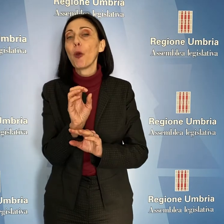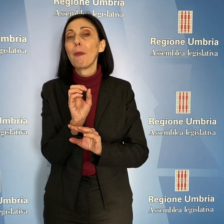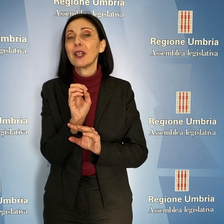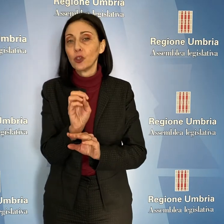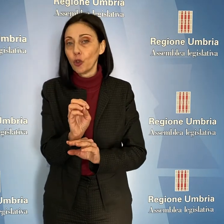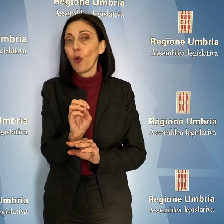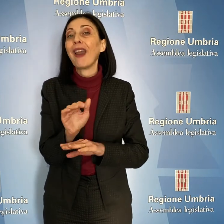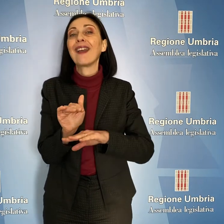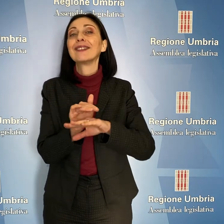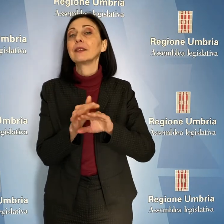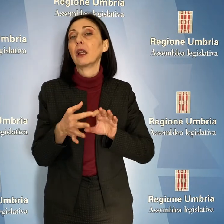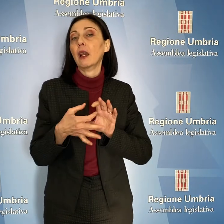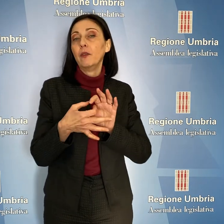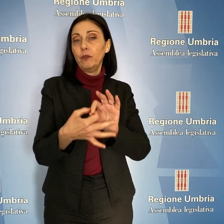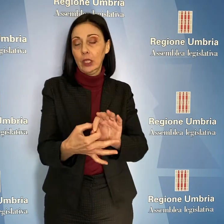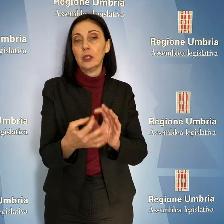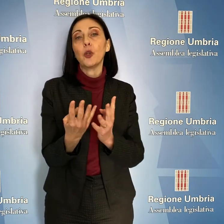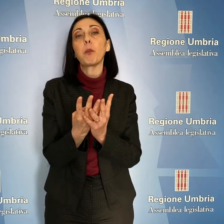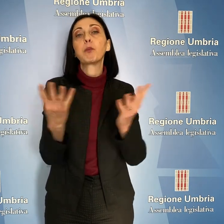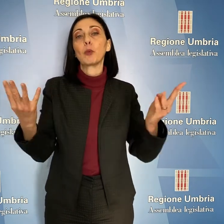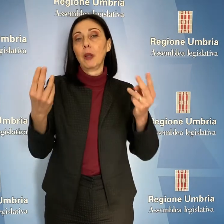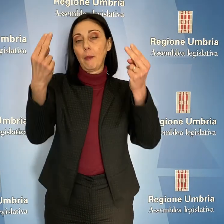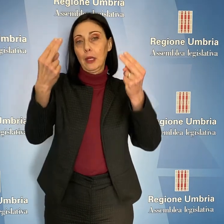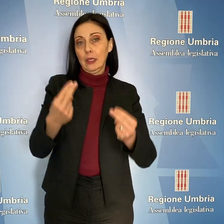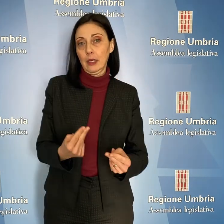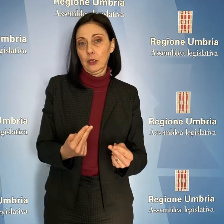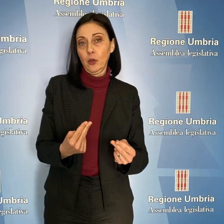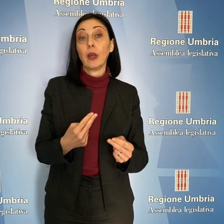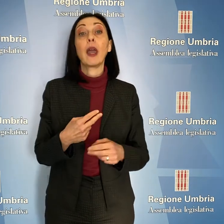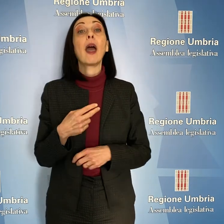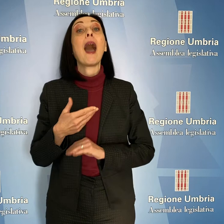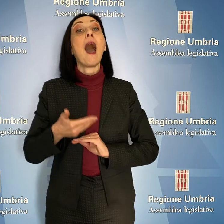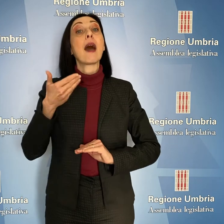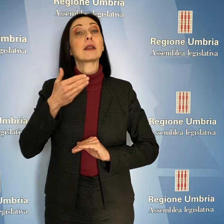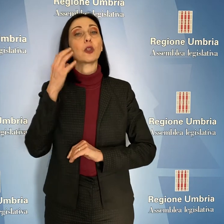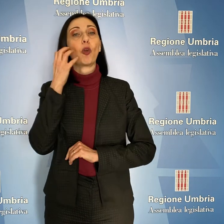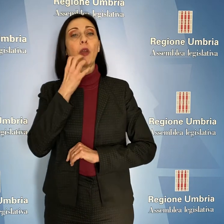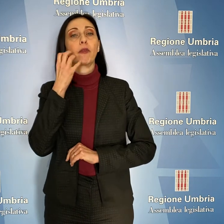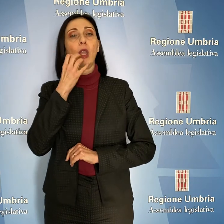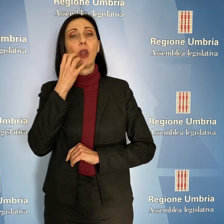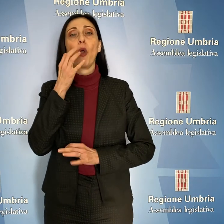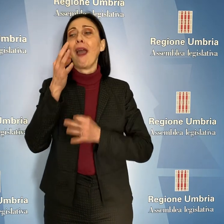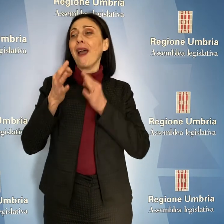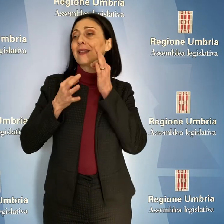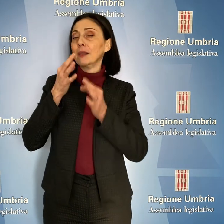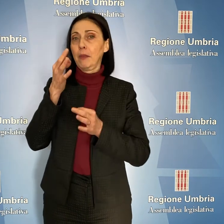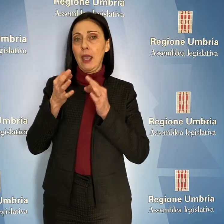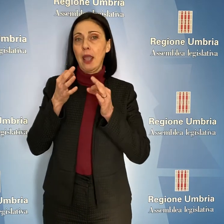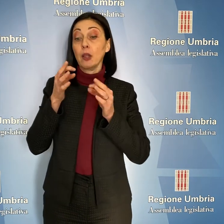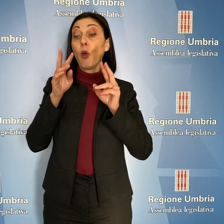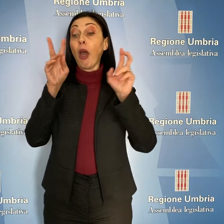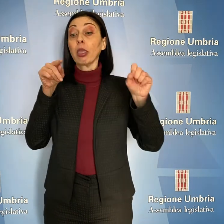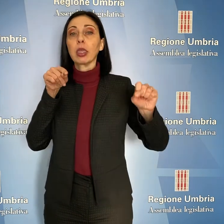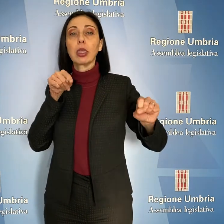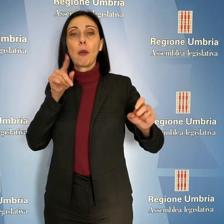amministrazione. L'assessore Michele Fioroni ha spiegato che si tratta di uno dei temi centrali di cui la politica deve